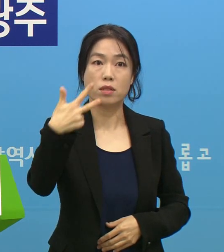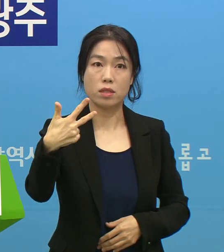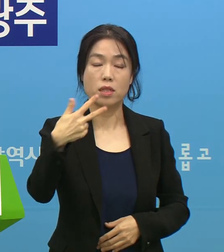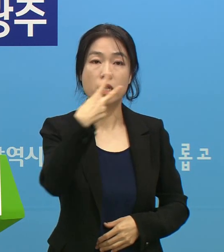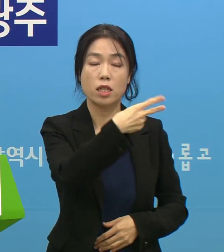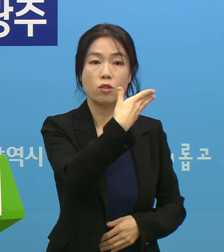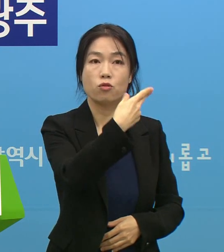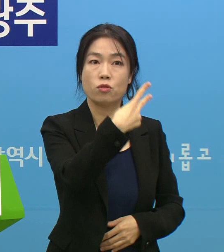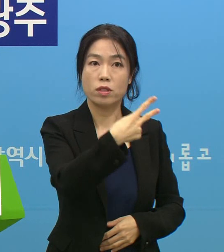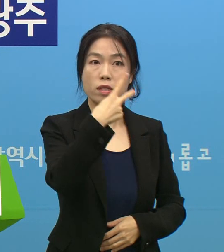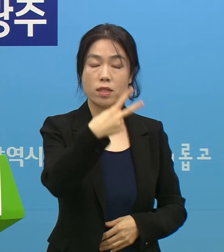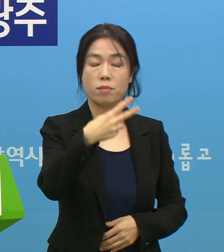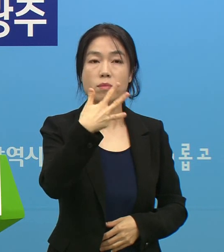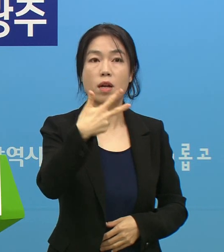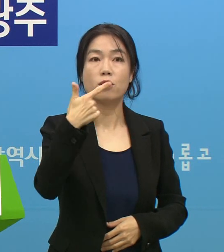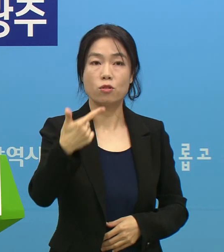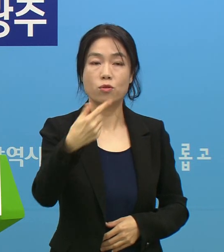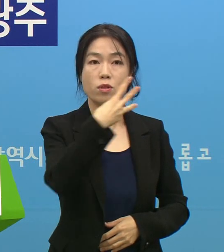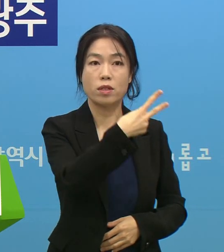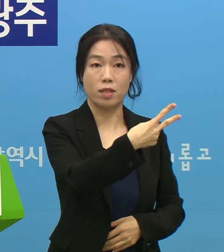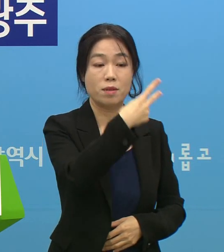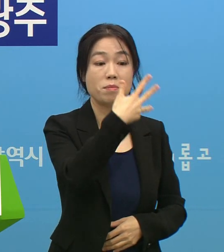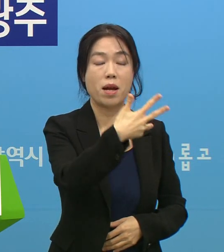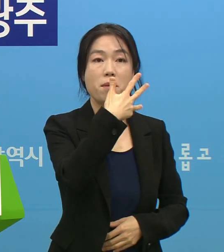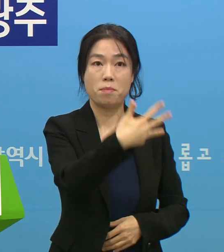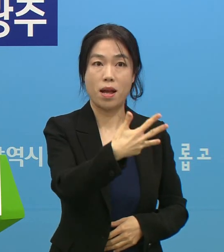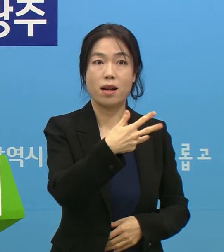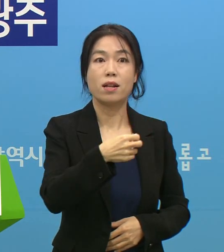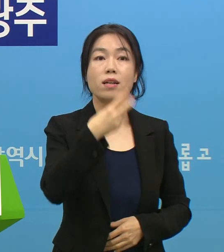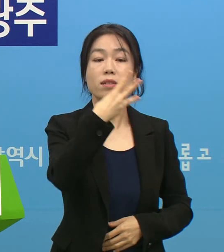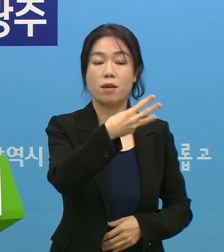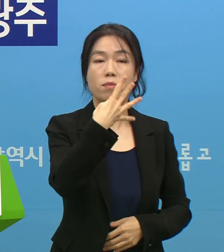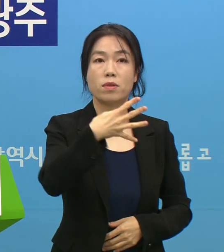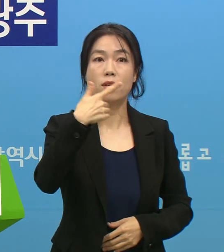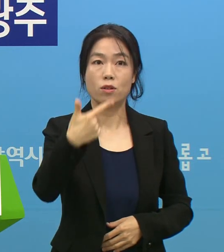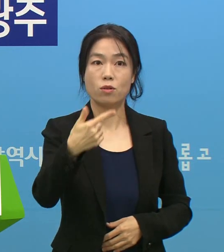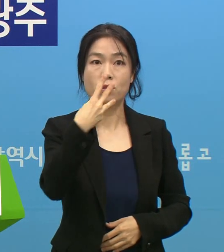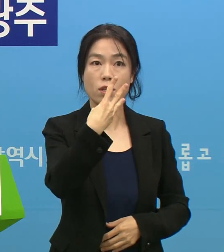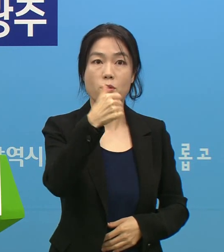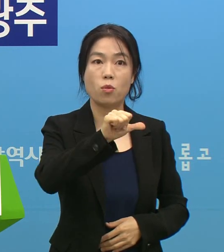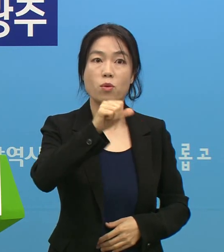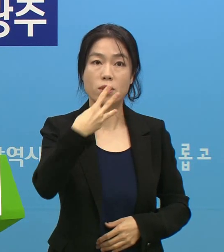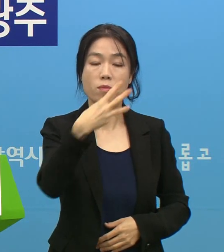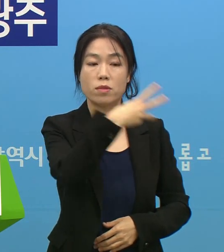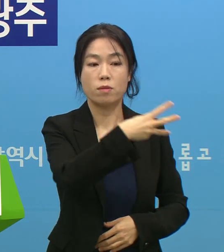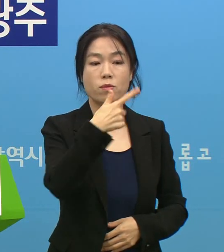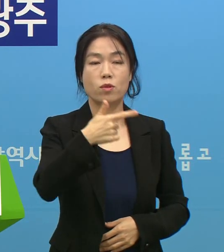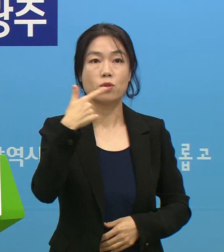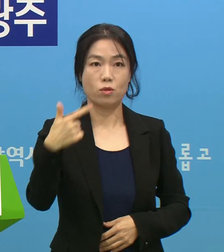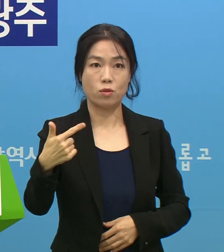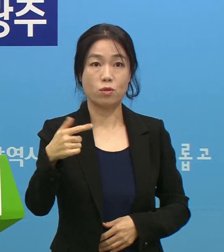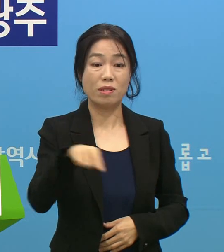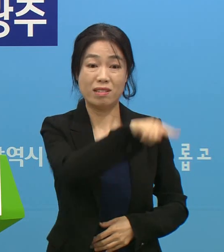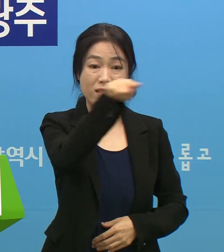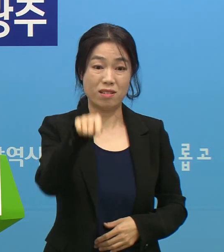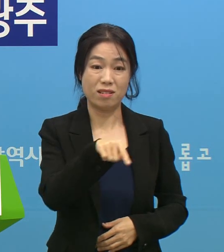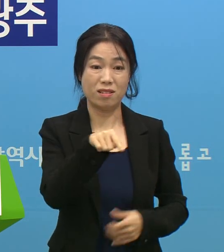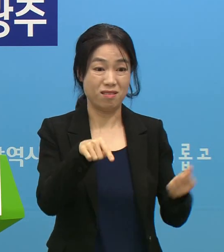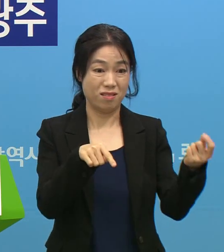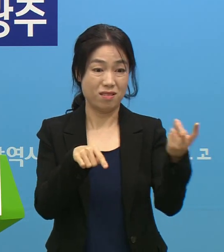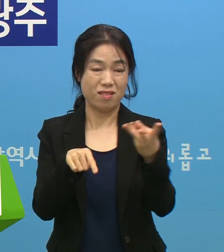292, 286, 281, 288, 346, 353, 366 여기가 지금